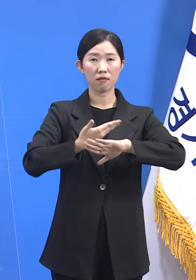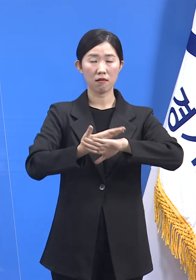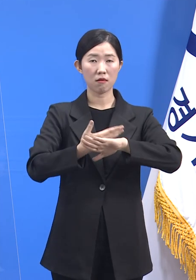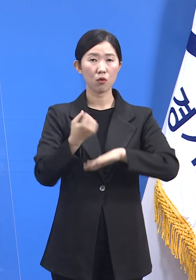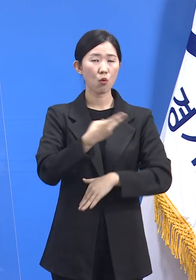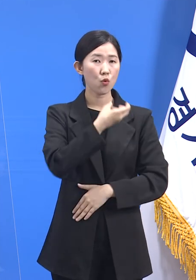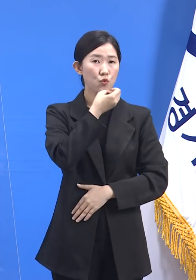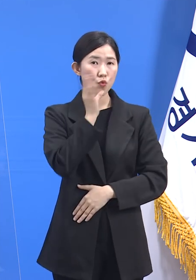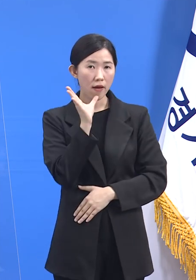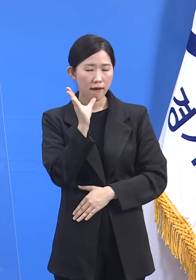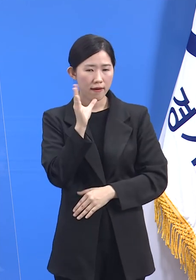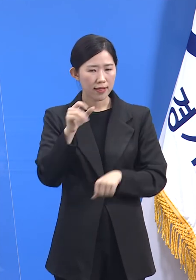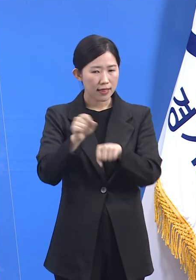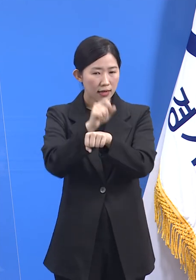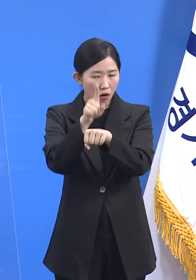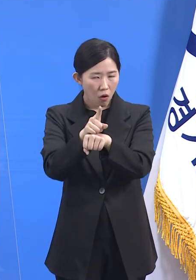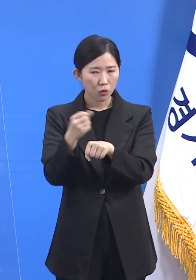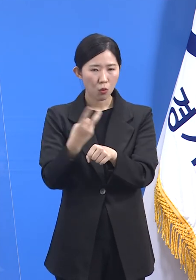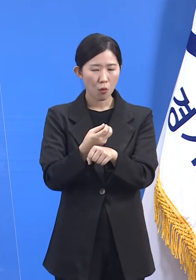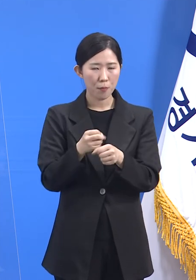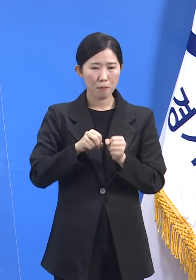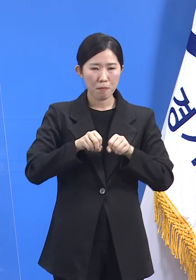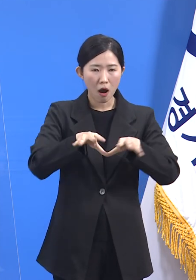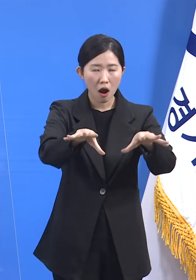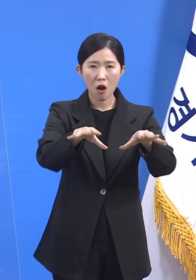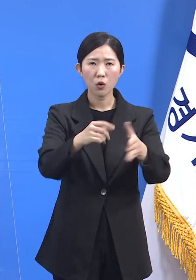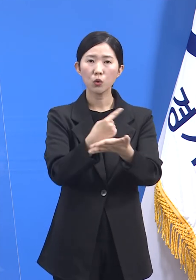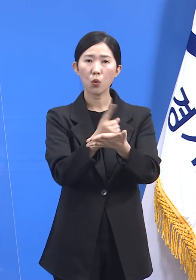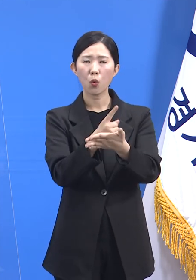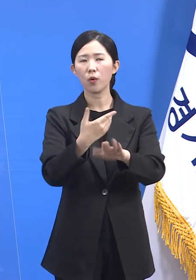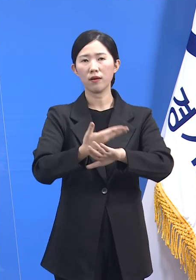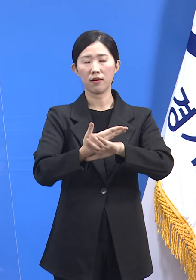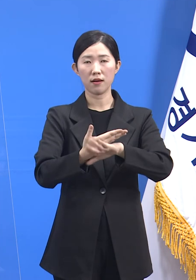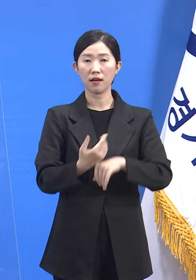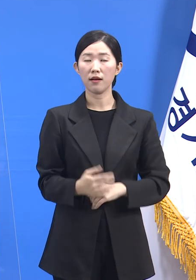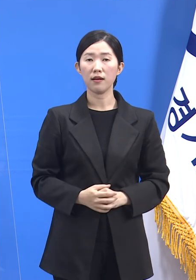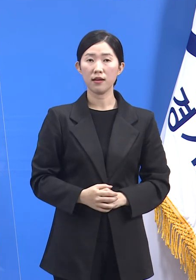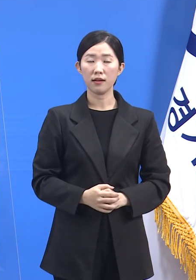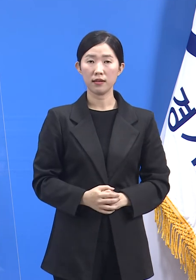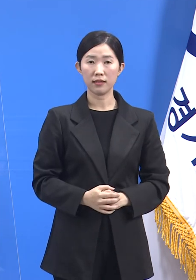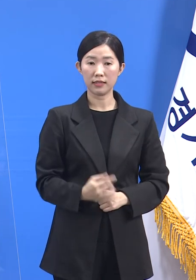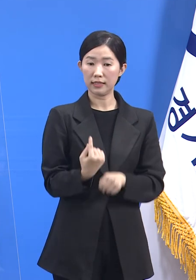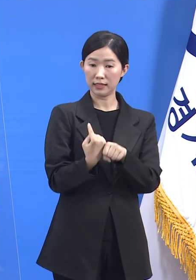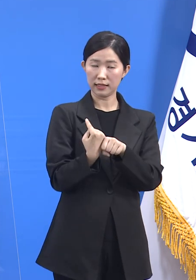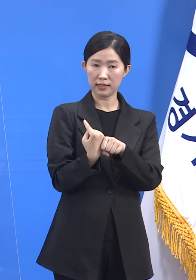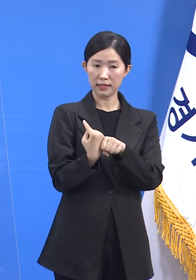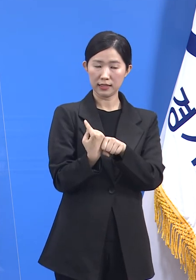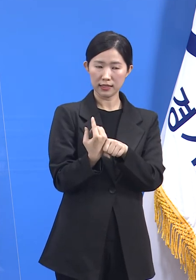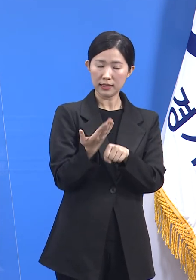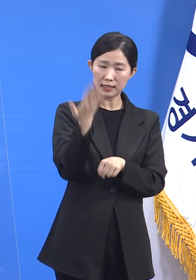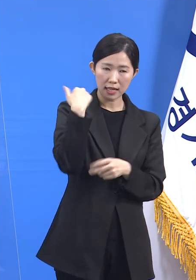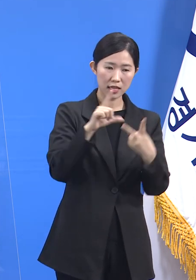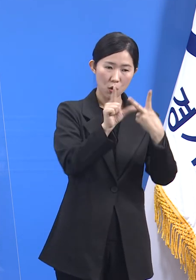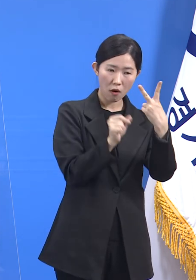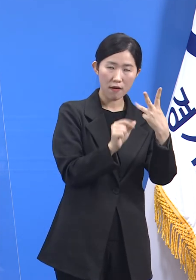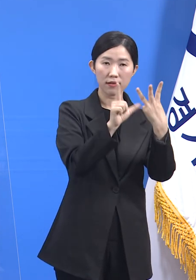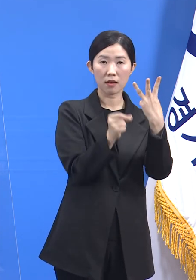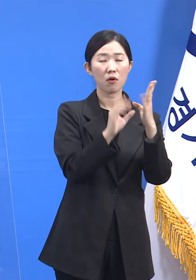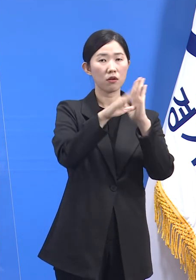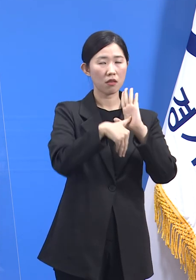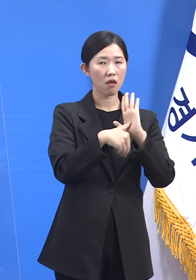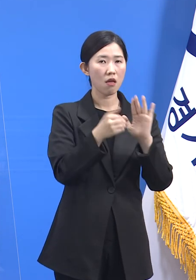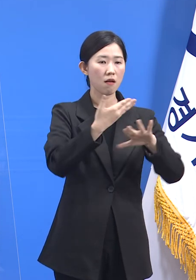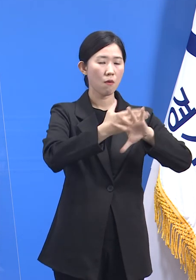전개 속도가 다릅니다. 지난 2월과 3월 외국인 노동자 유행 이슈 같은 일은 경기도에선 매우